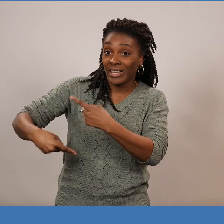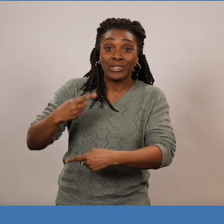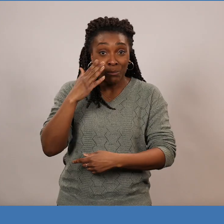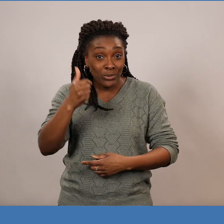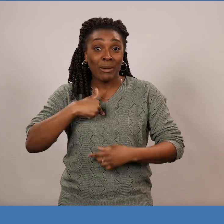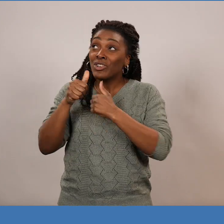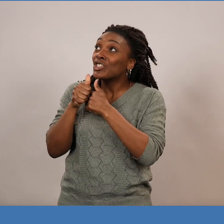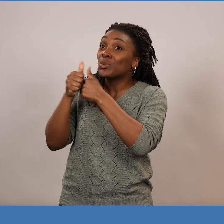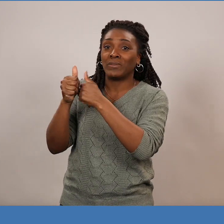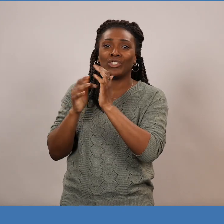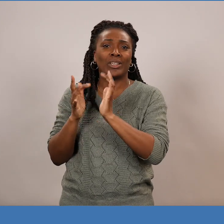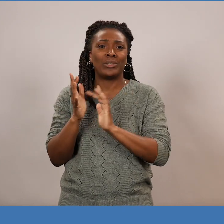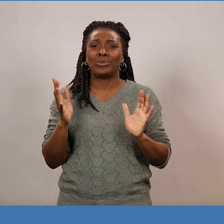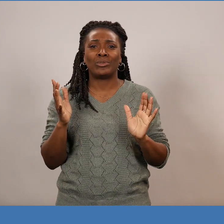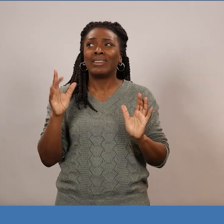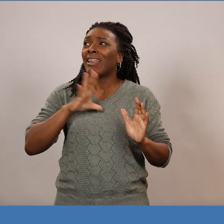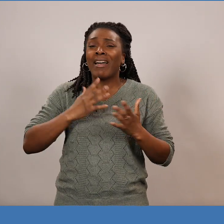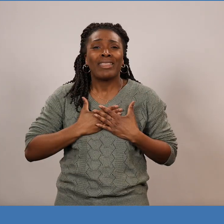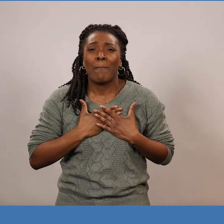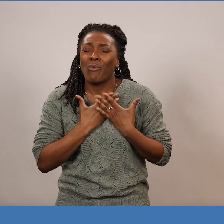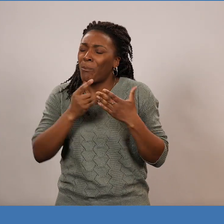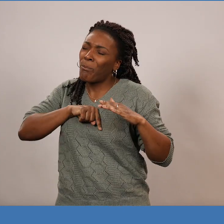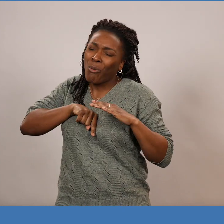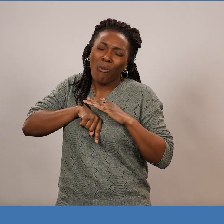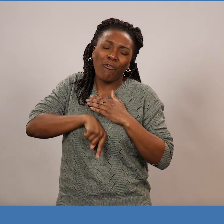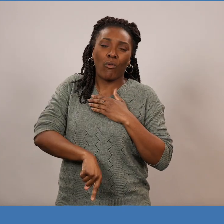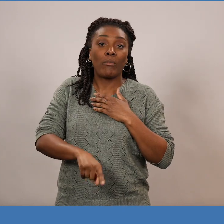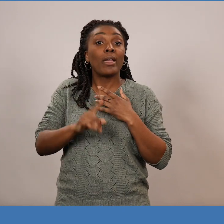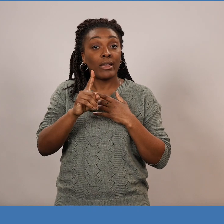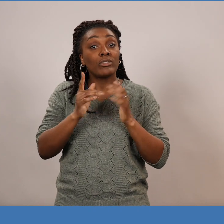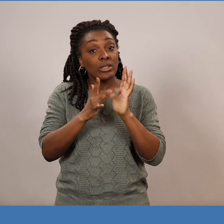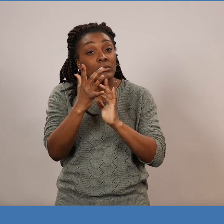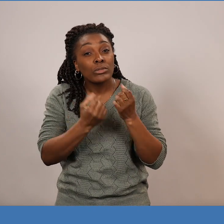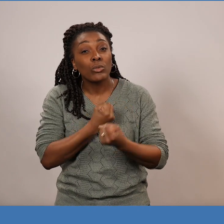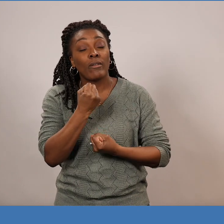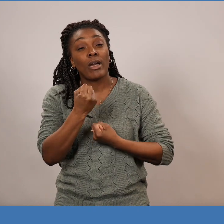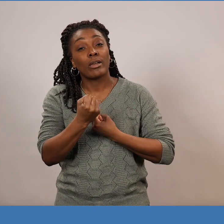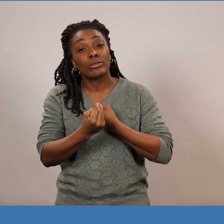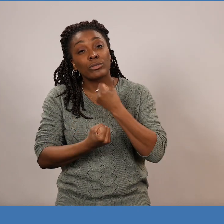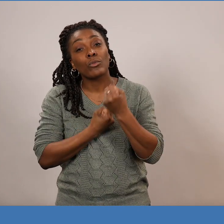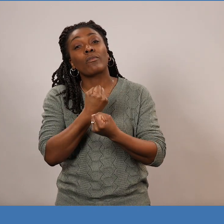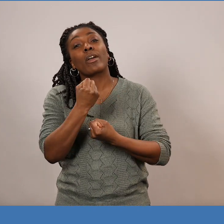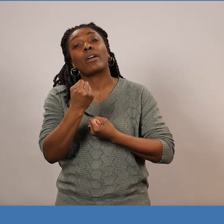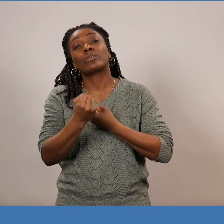génération. C'est pour ça que je l'ai suivi. Il a un amour profond. Mais il a souffert. Il a souffert